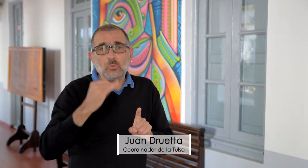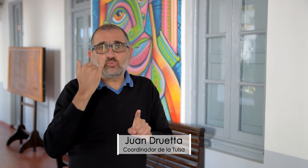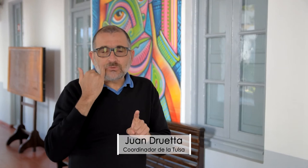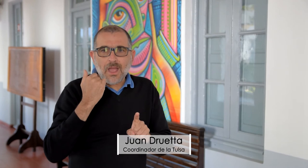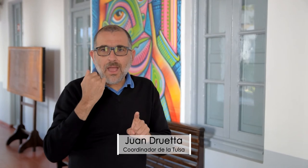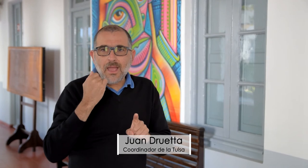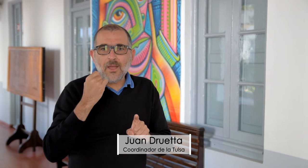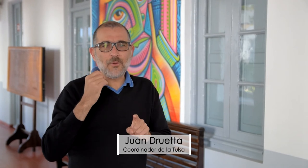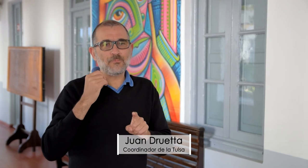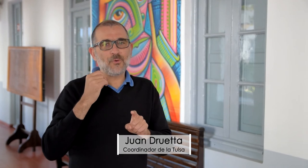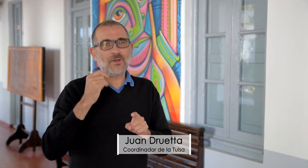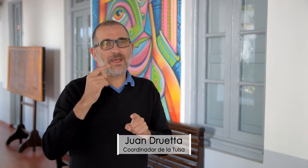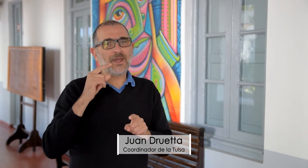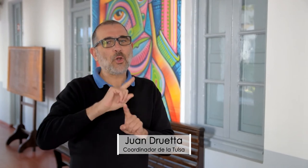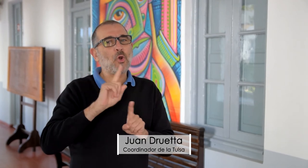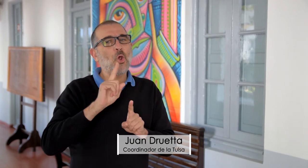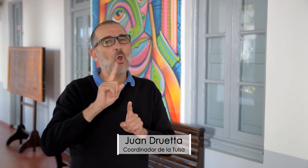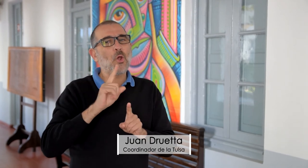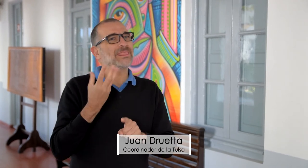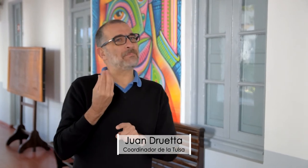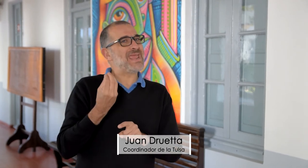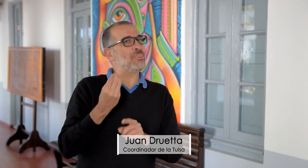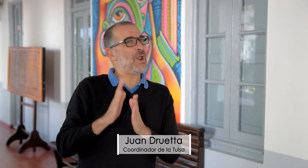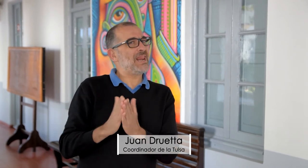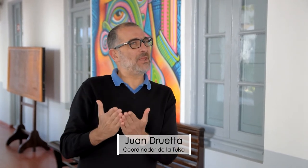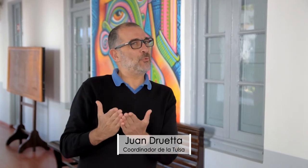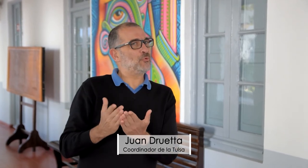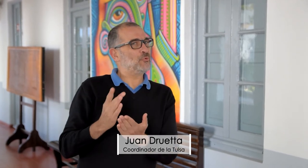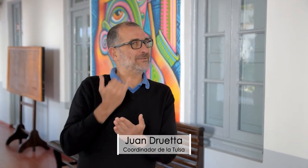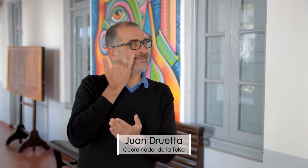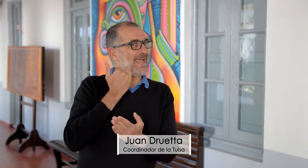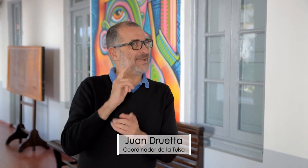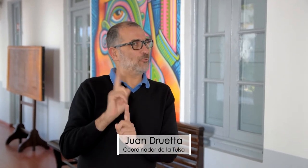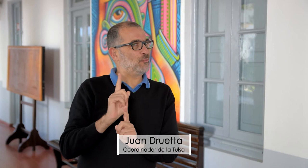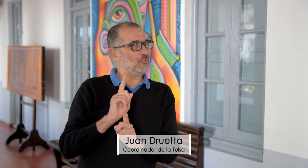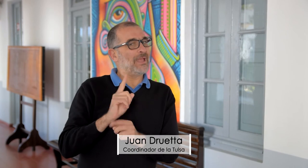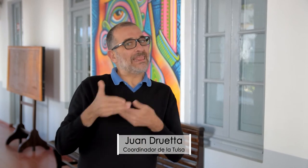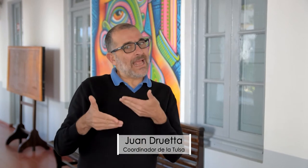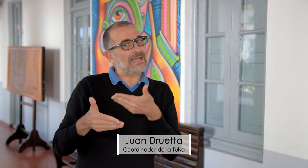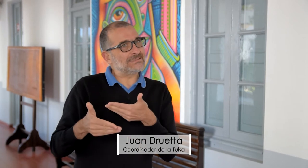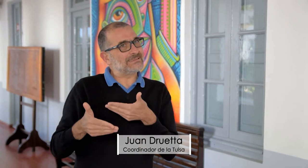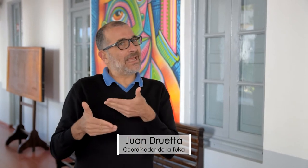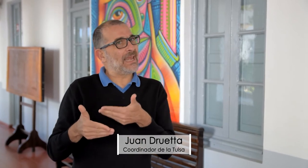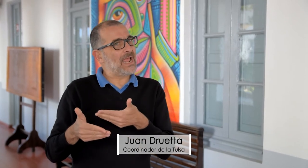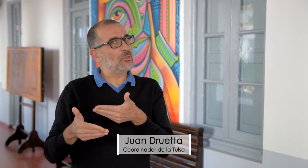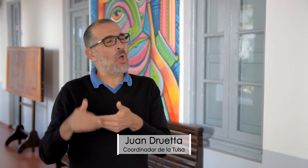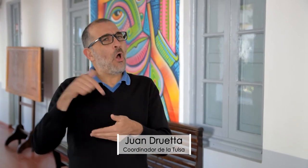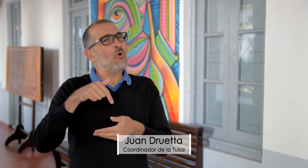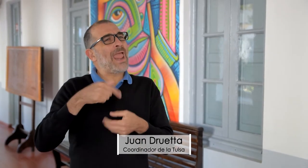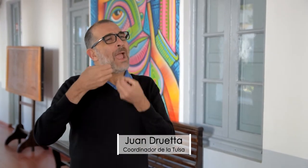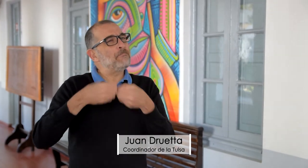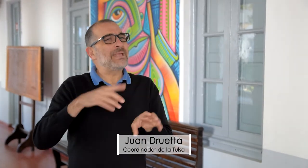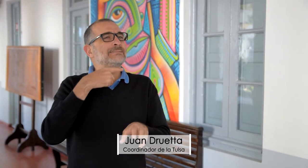Falta bastante, pero ya no tienen más miedo hacia los libros. Eso se rompió, se están